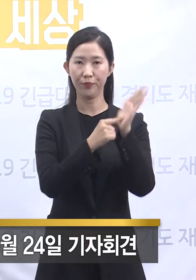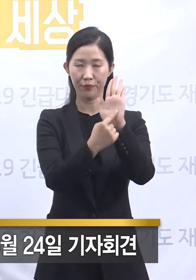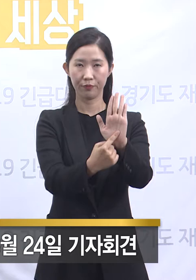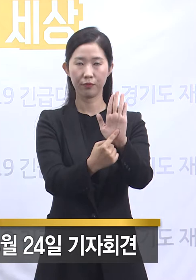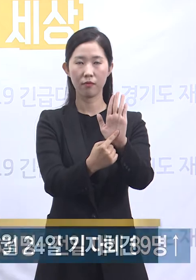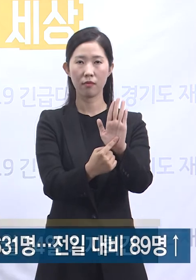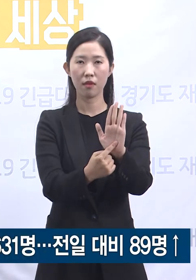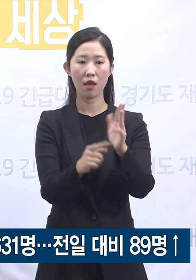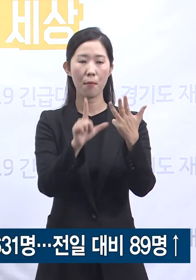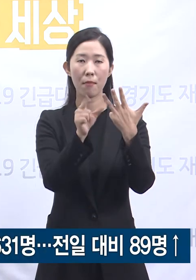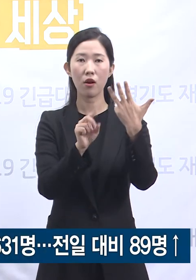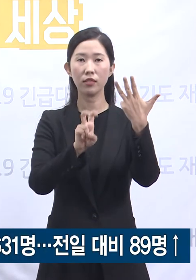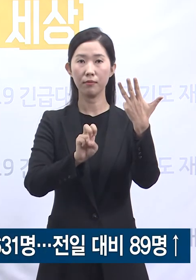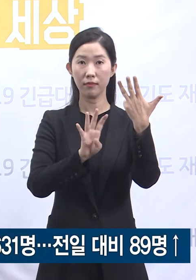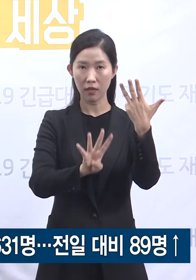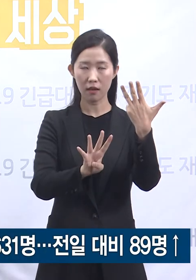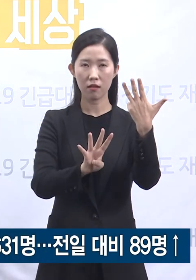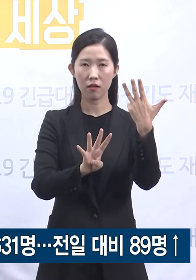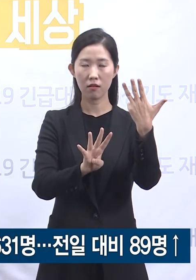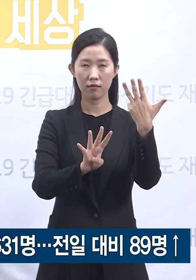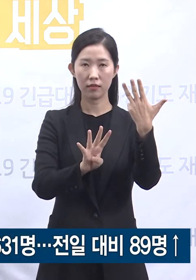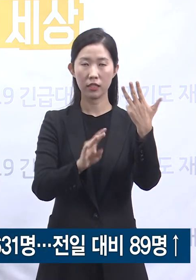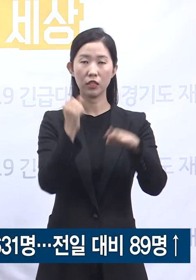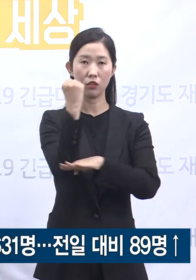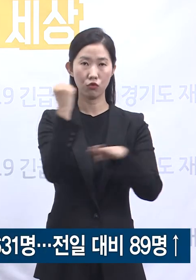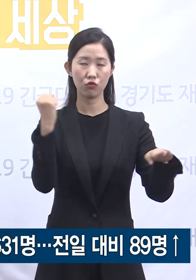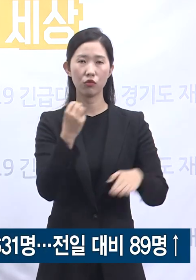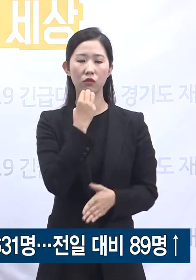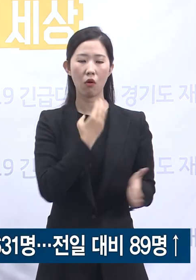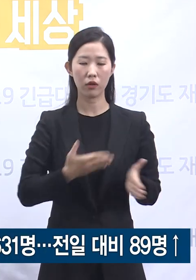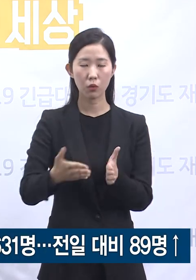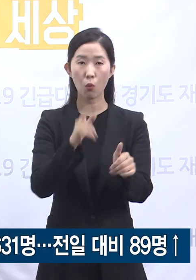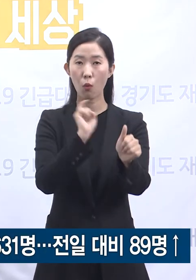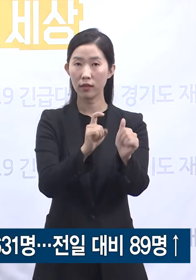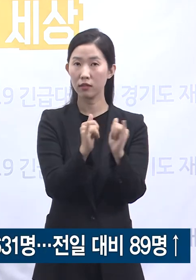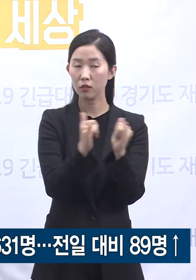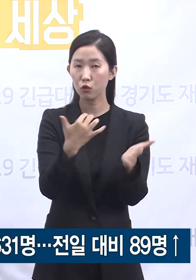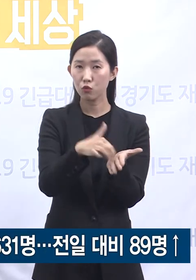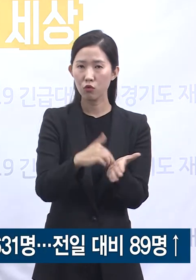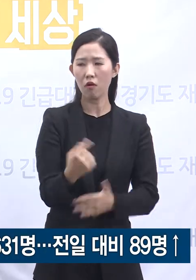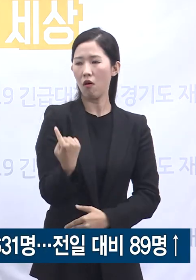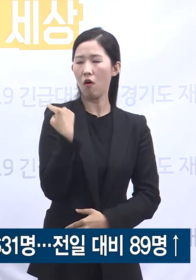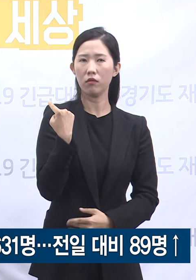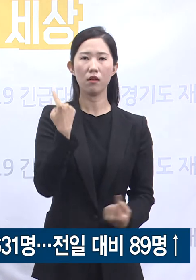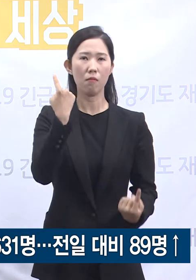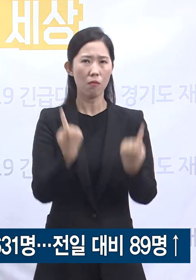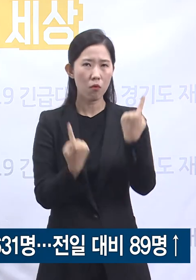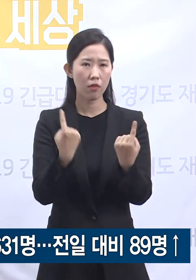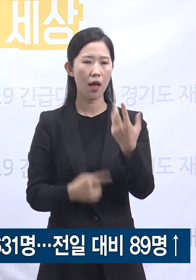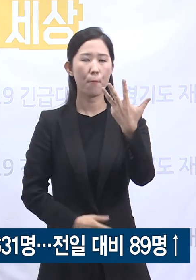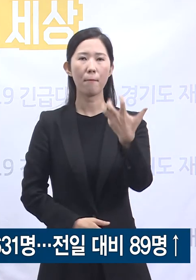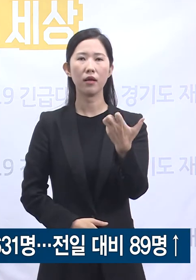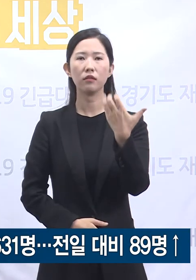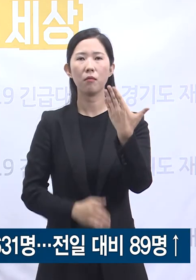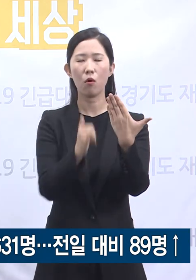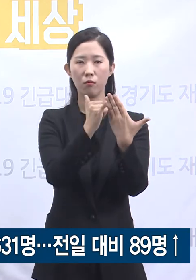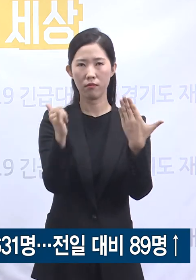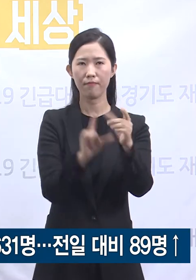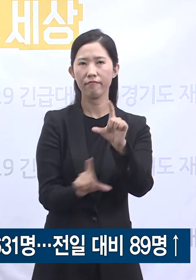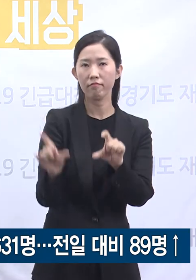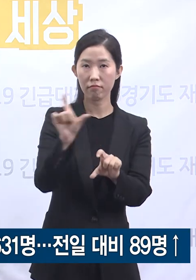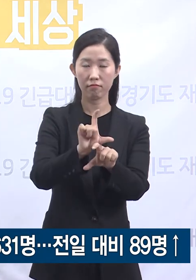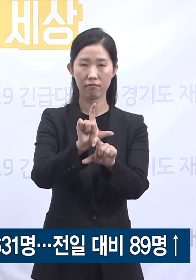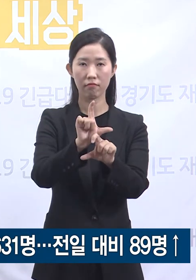8월 24일 0시 기준 경기도의 확진자 수는 전일 오전 0시 대비 89명이 증가한